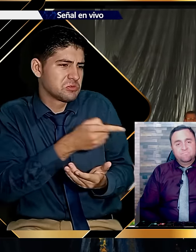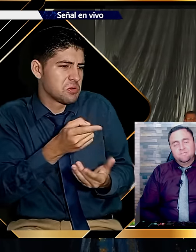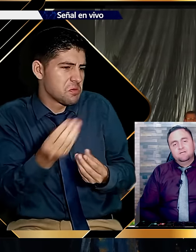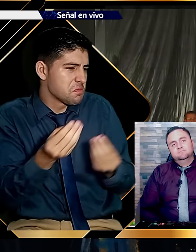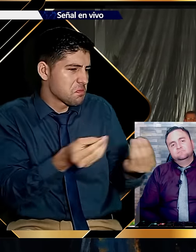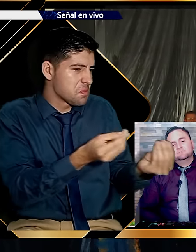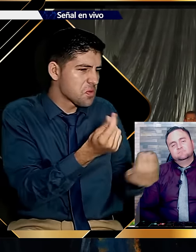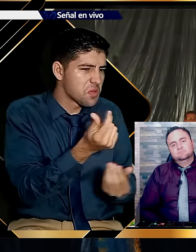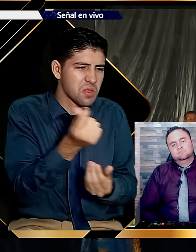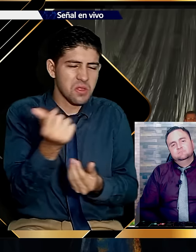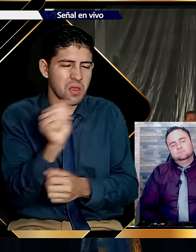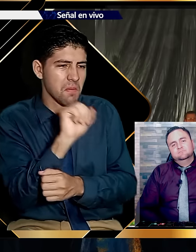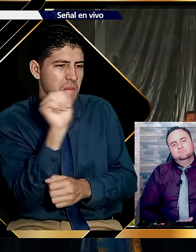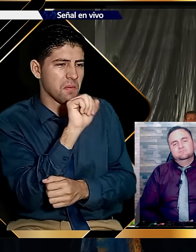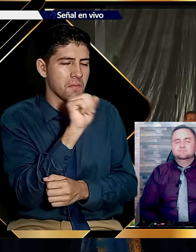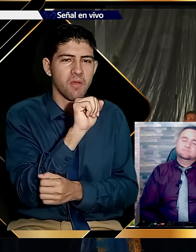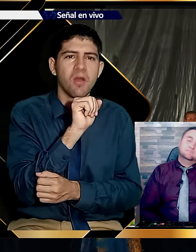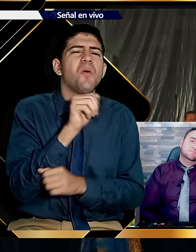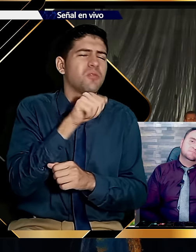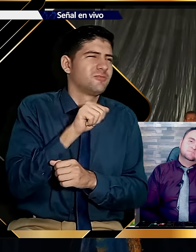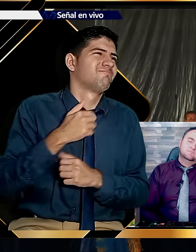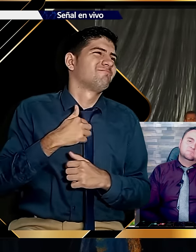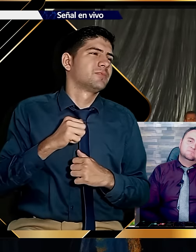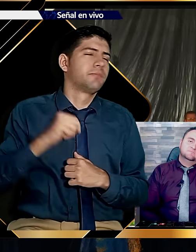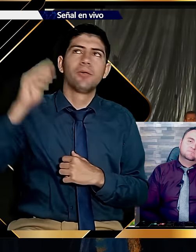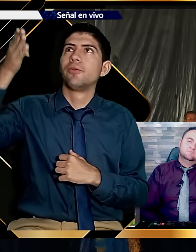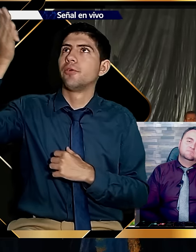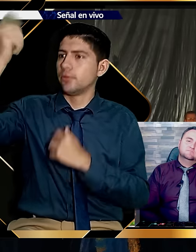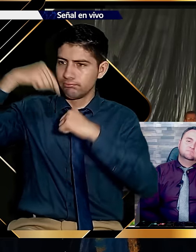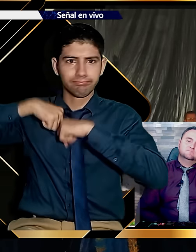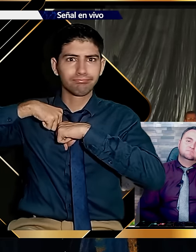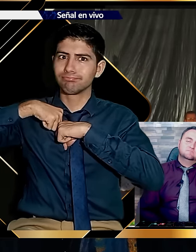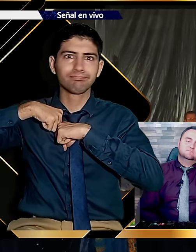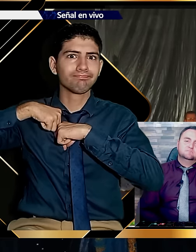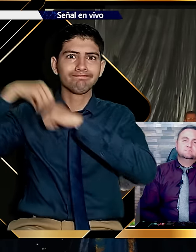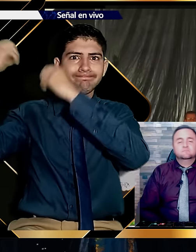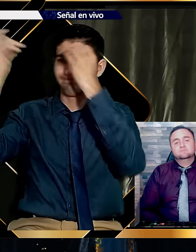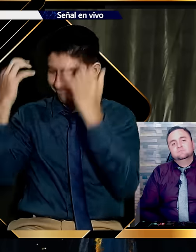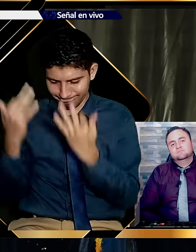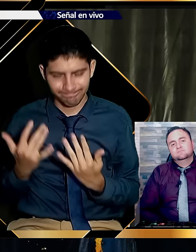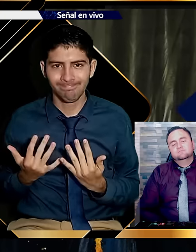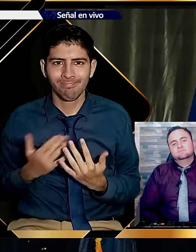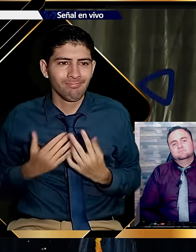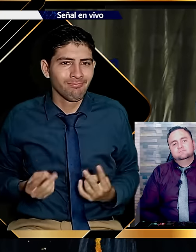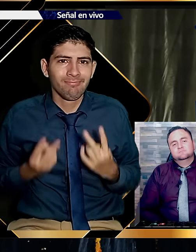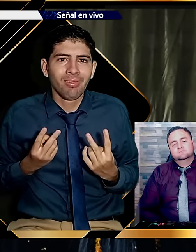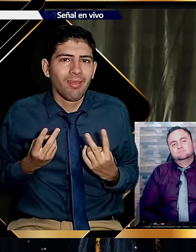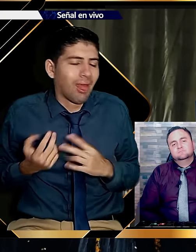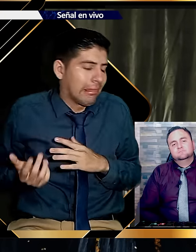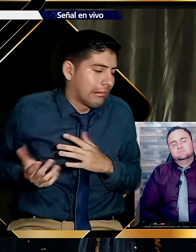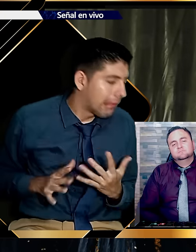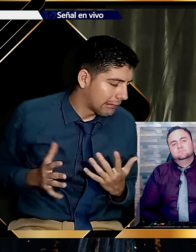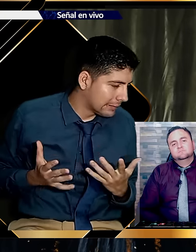sirve tener las bendiciones de Dios si el Dios de las bendiciones no está conmigo? Sin el Espíritu en